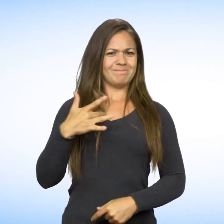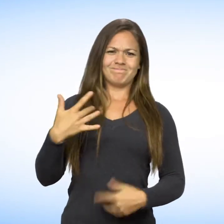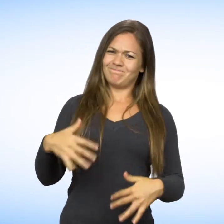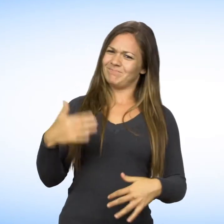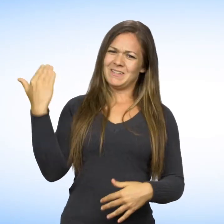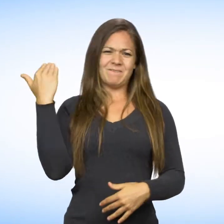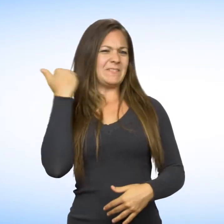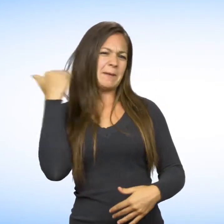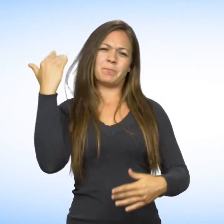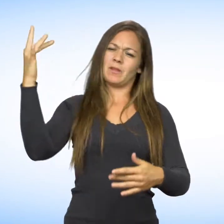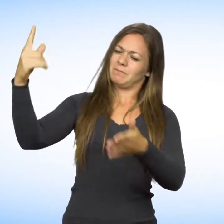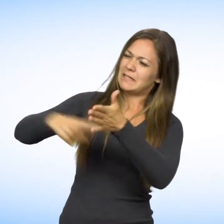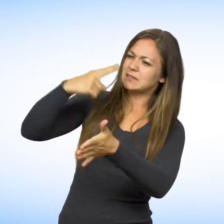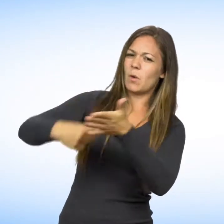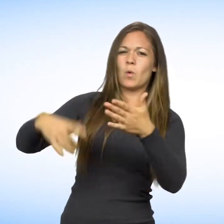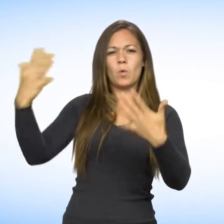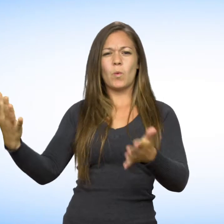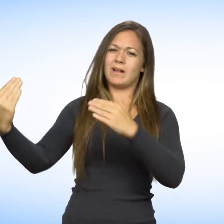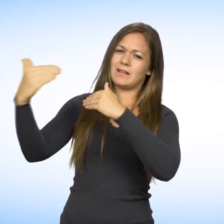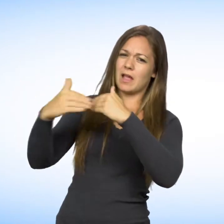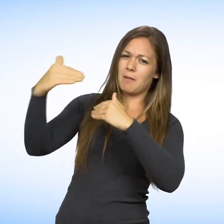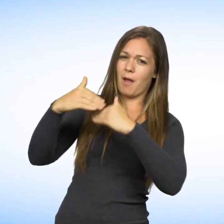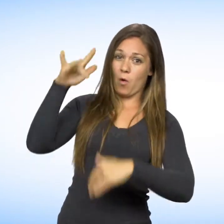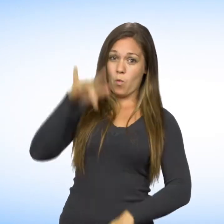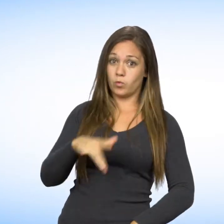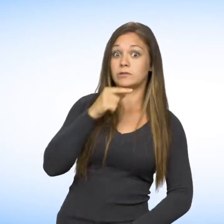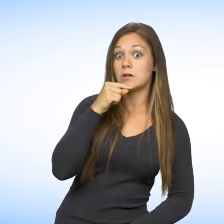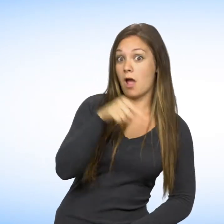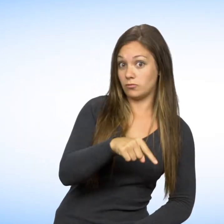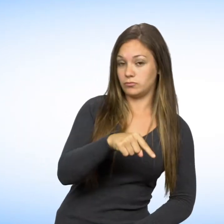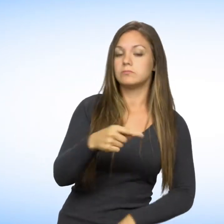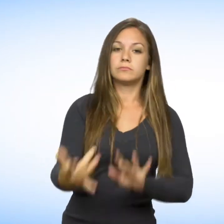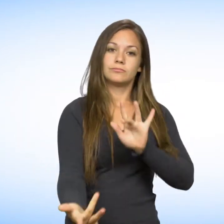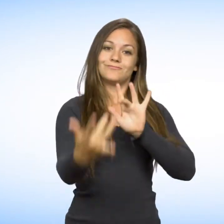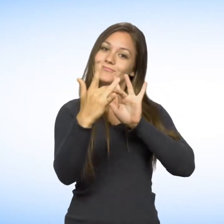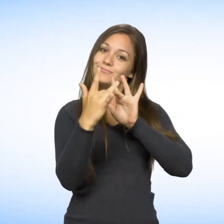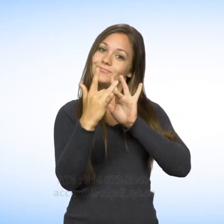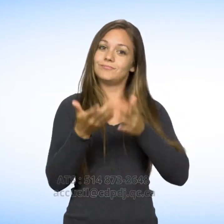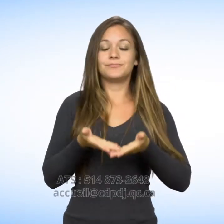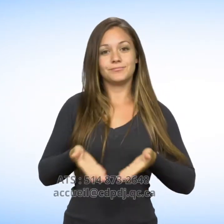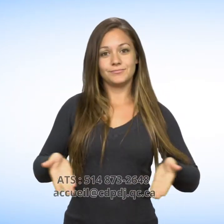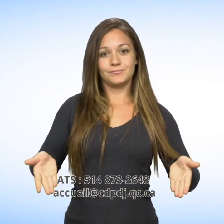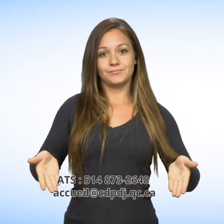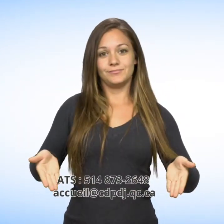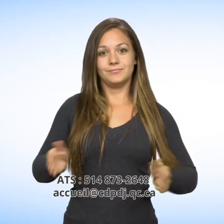Si vous croyez avoir été victime de discrimination ou de harcèlement en vertu de ce motif, Contactez-nous par